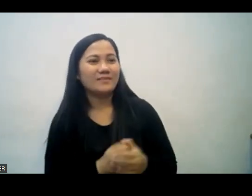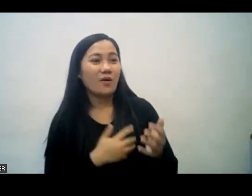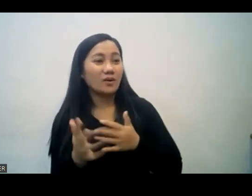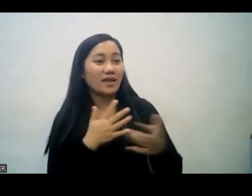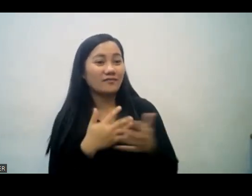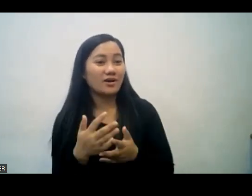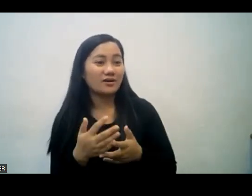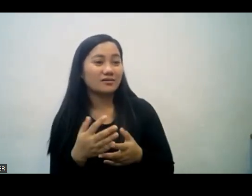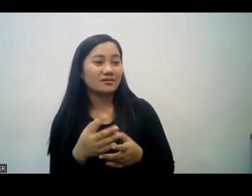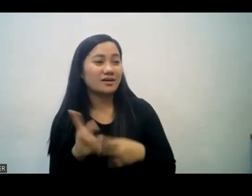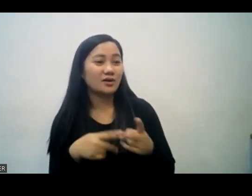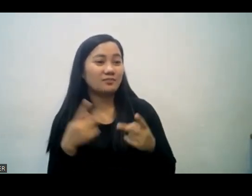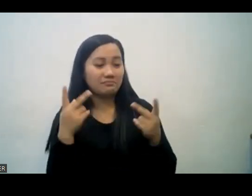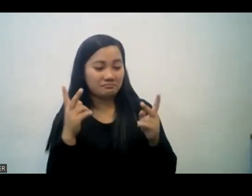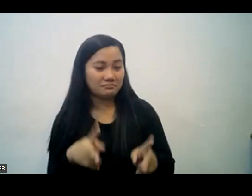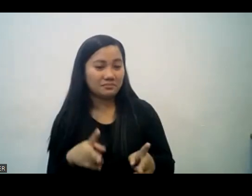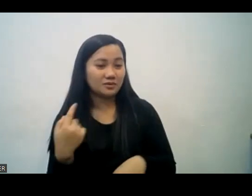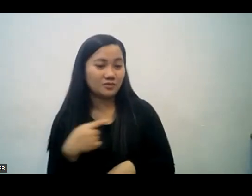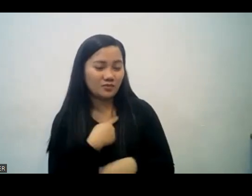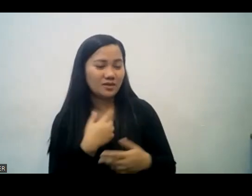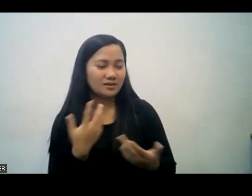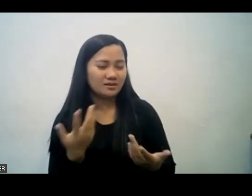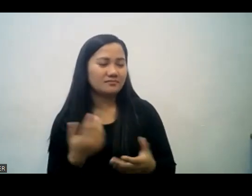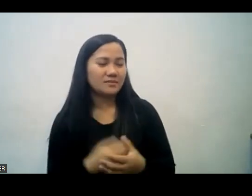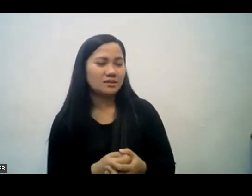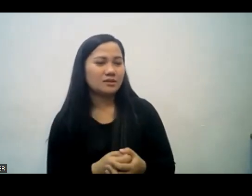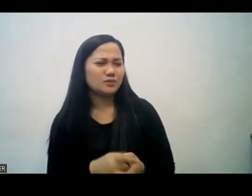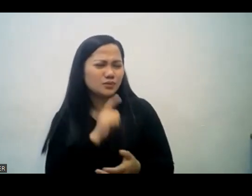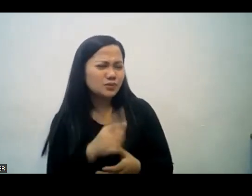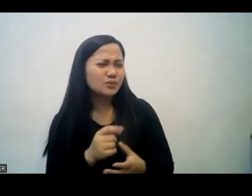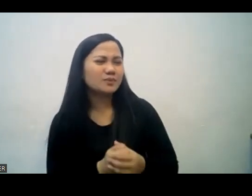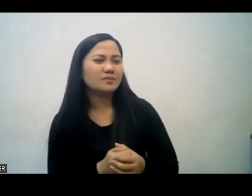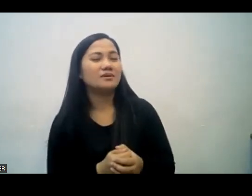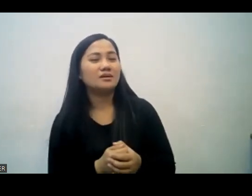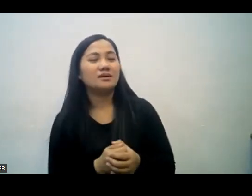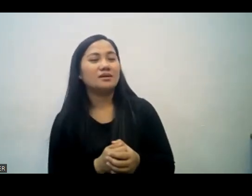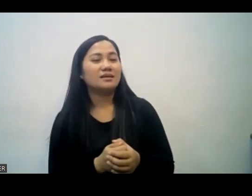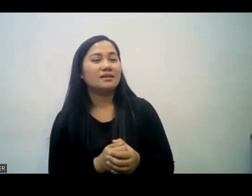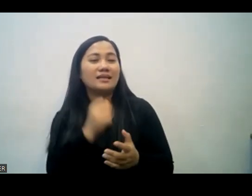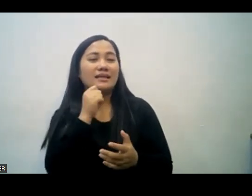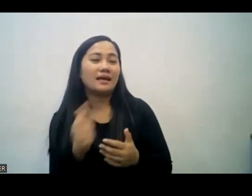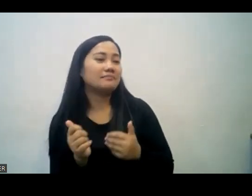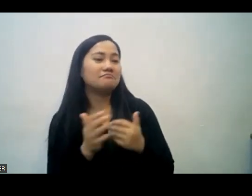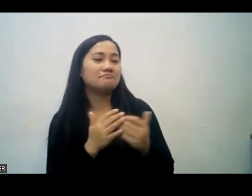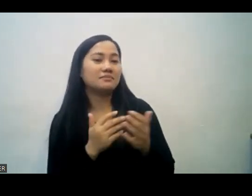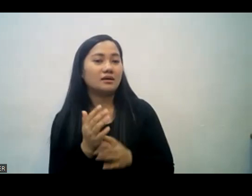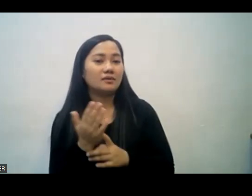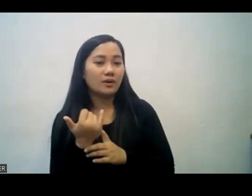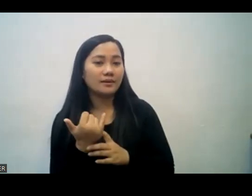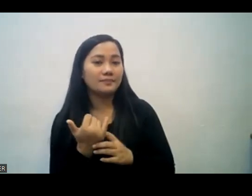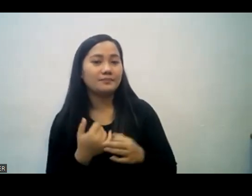tunay na fellowship Jonathan the son of Saul was 80 years old kaya si Jonathan po